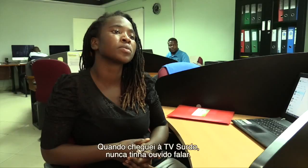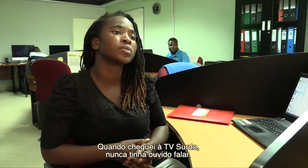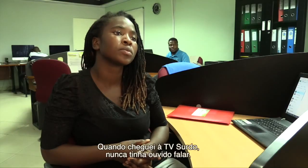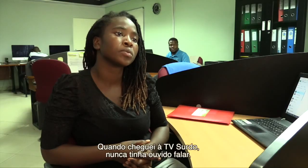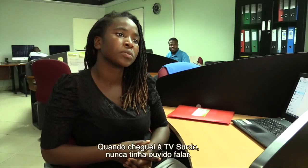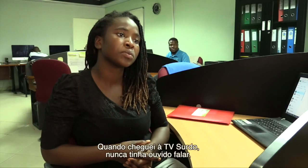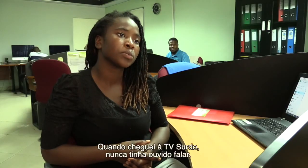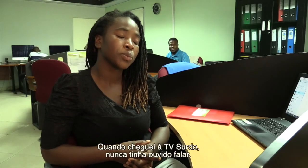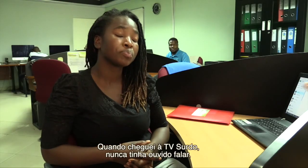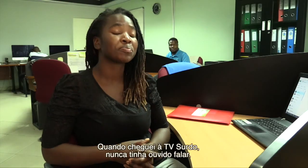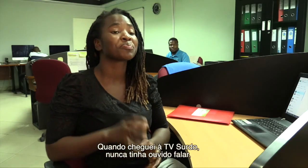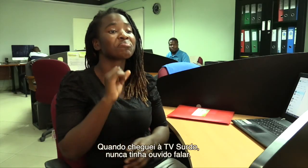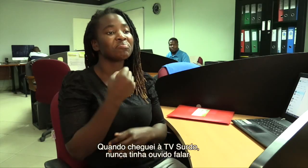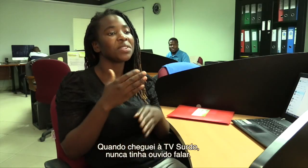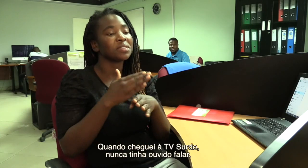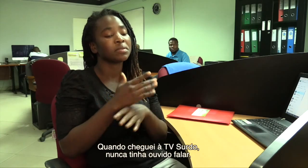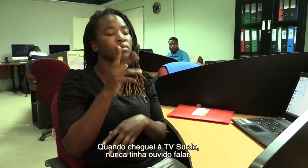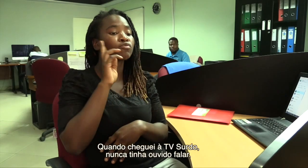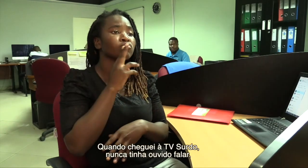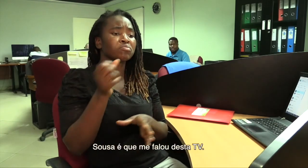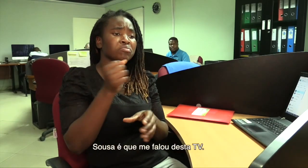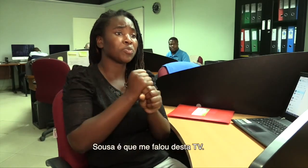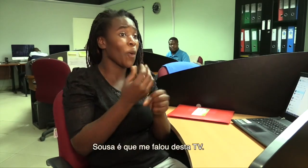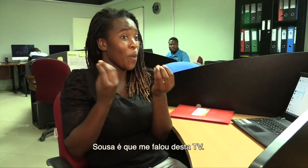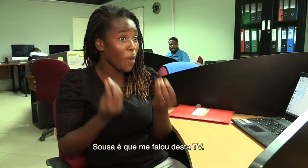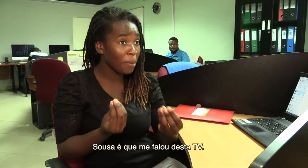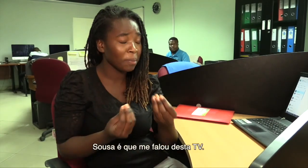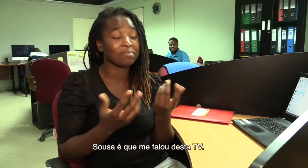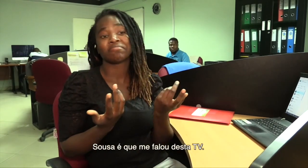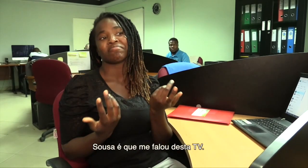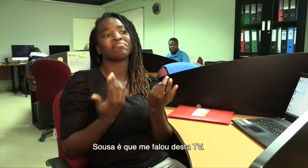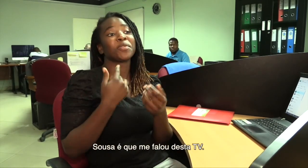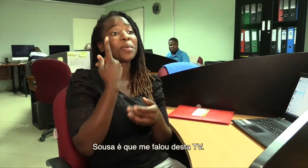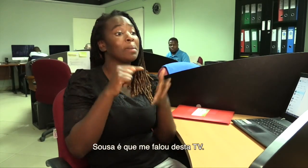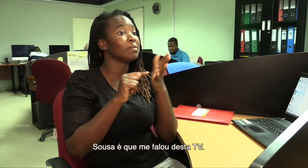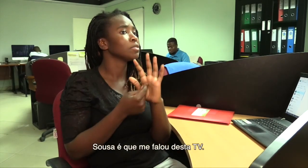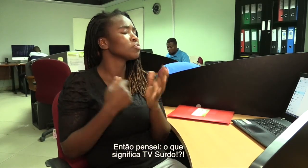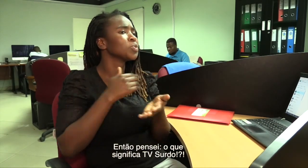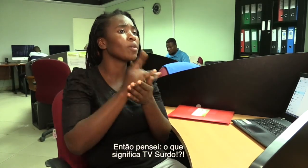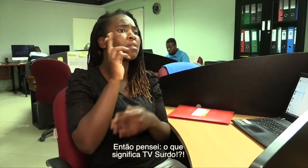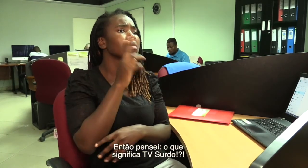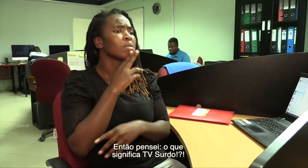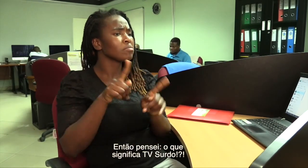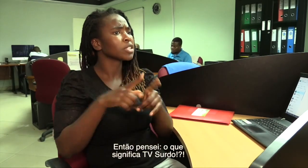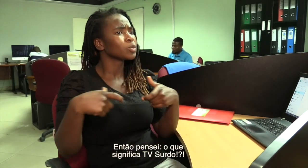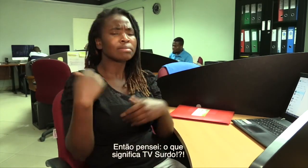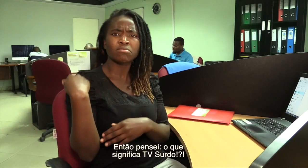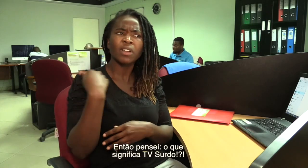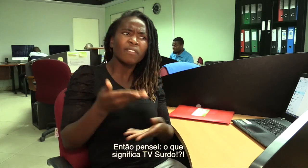quando cheguei à TV surdo nunca tinha ouvido falar Souza é que me falou desta TV